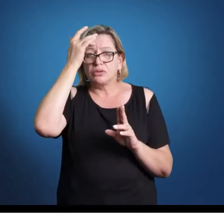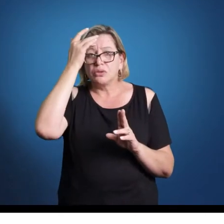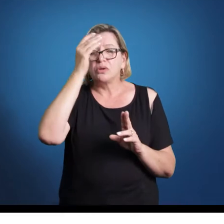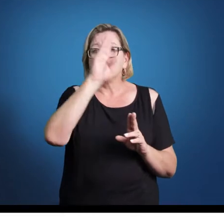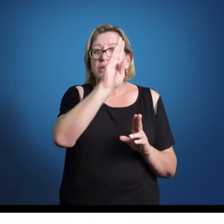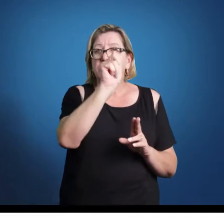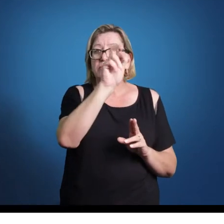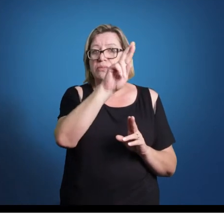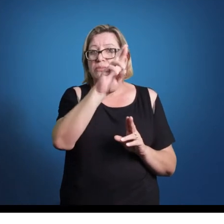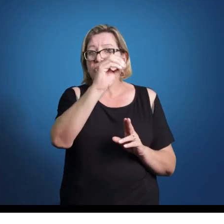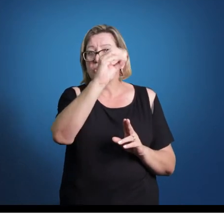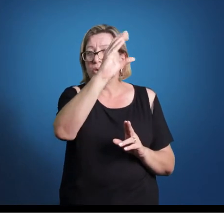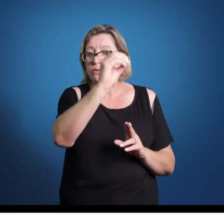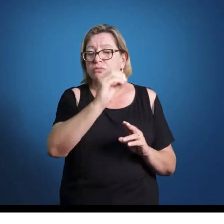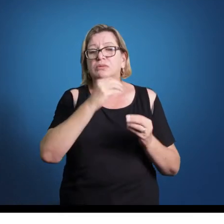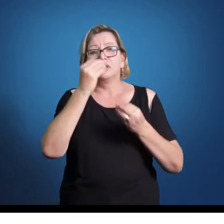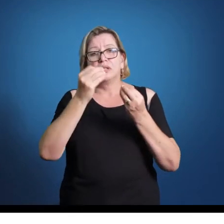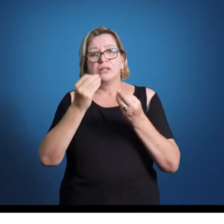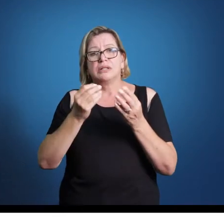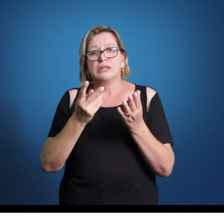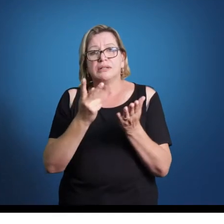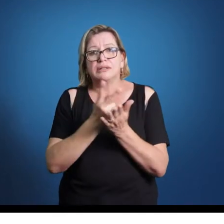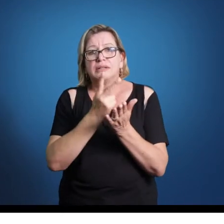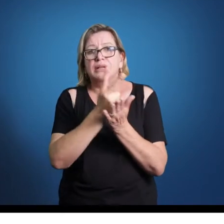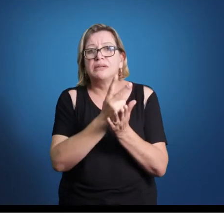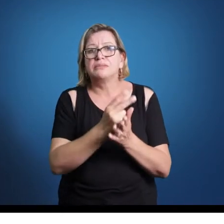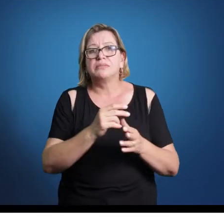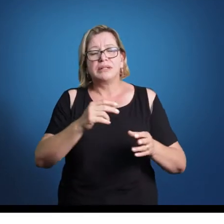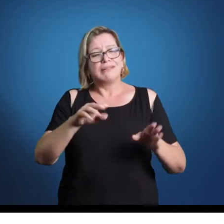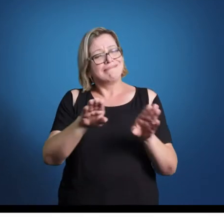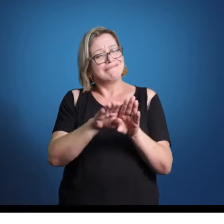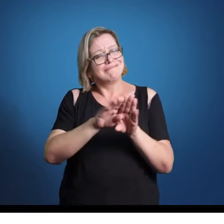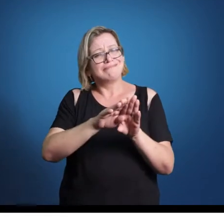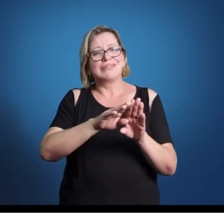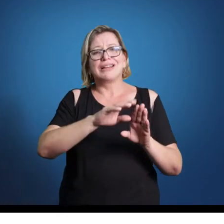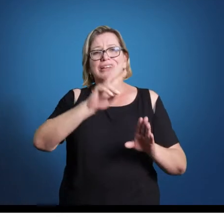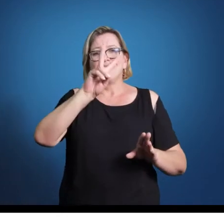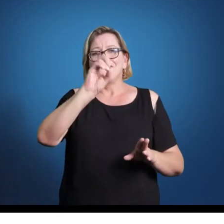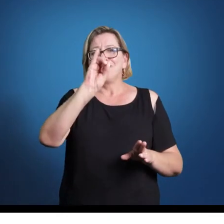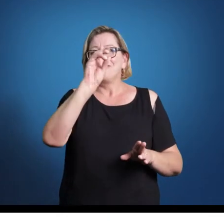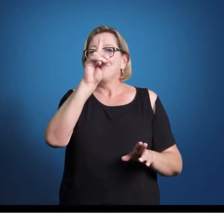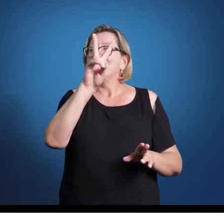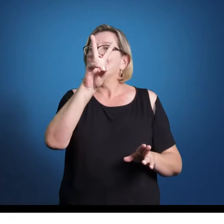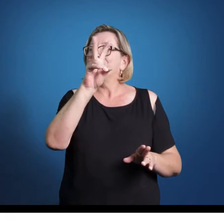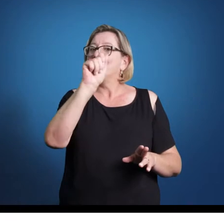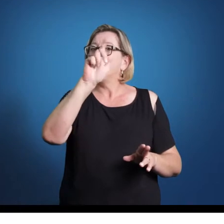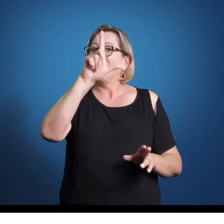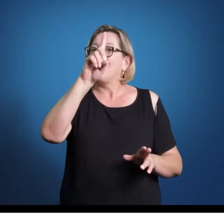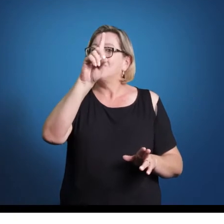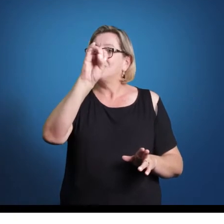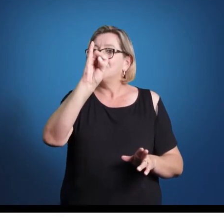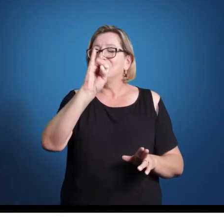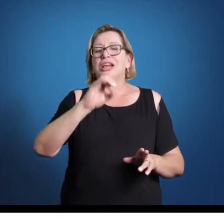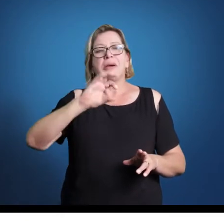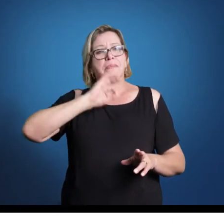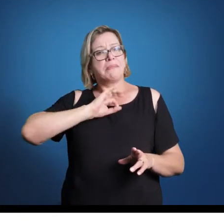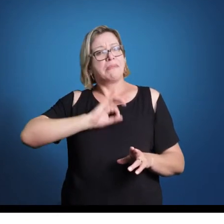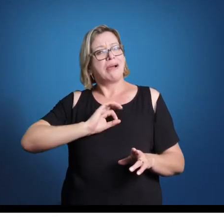sua fase final de vida. O Vivaldi, foi sacerdote, um padre a vida inteira. O Bach, era capelmeister, que era